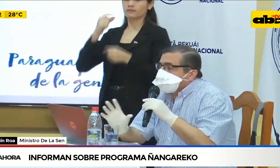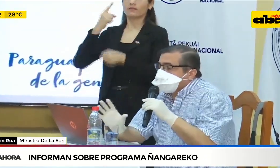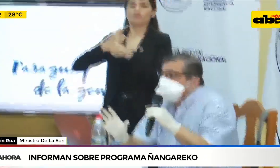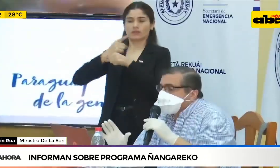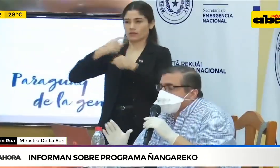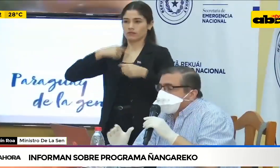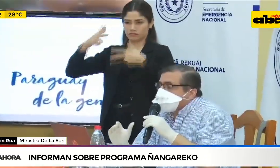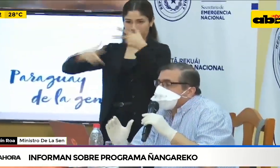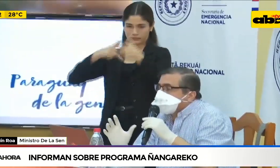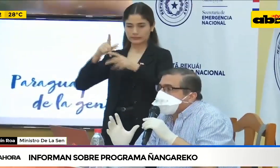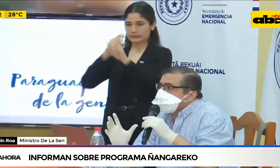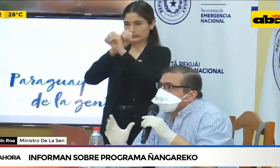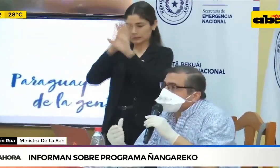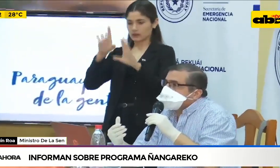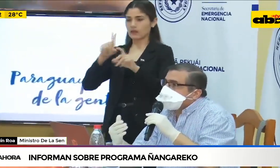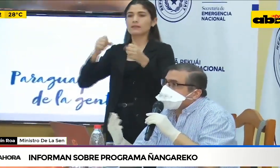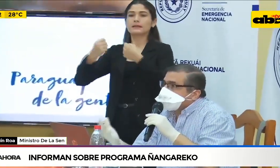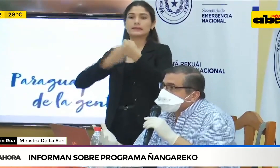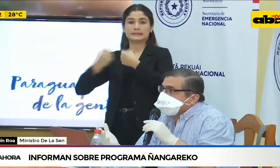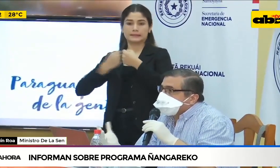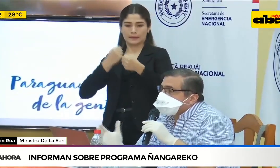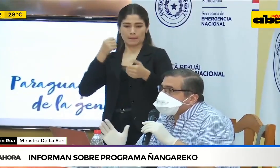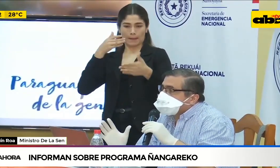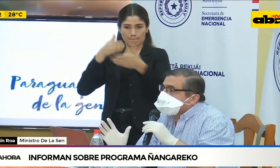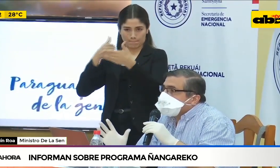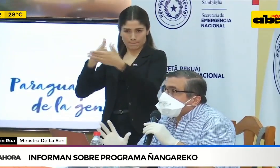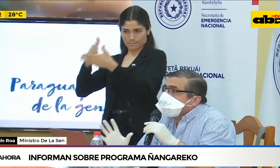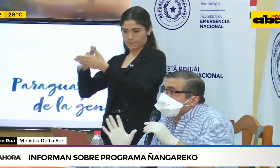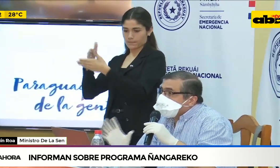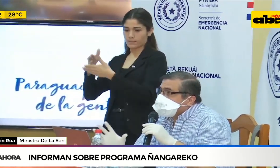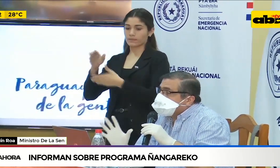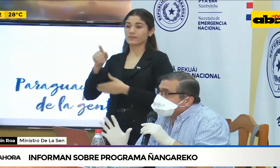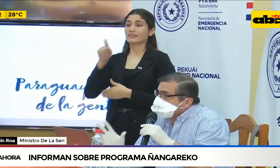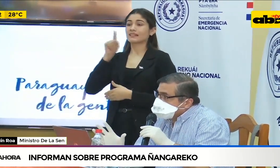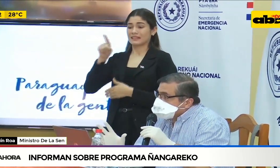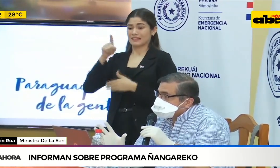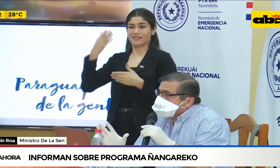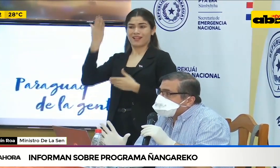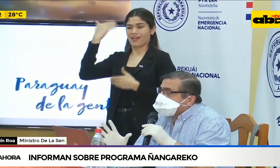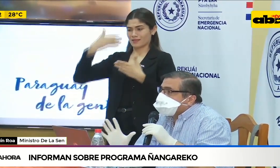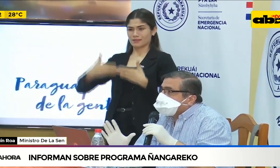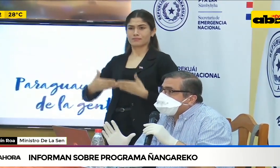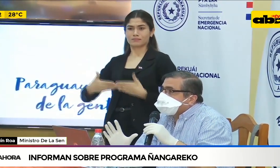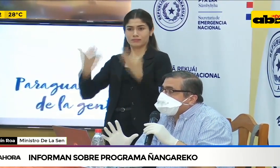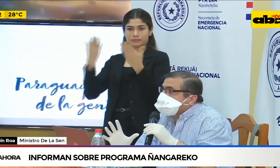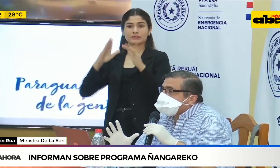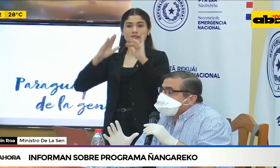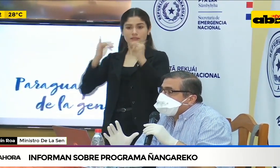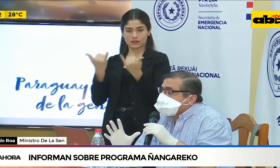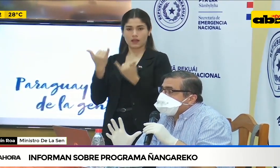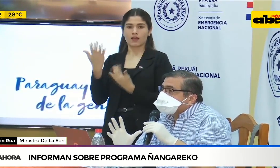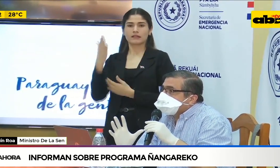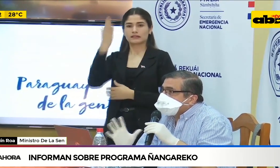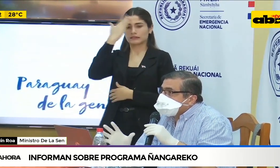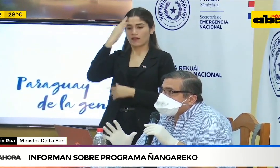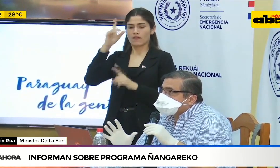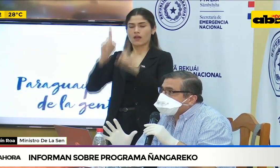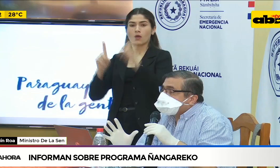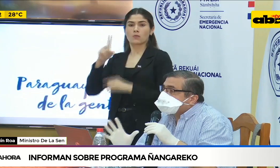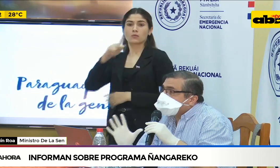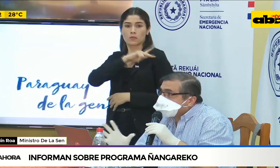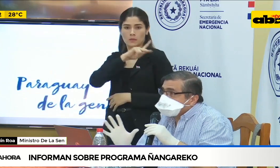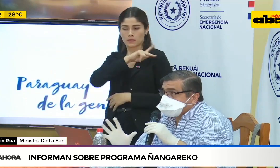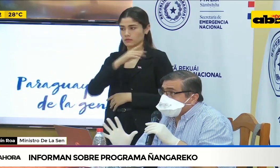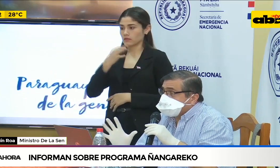no es una publicación para consulta, porque aquellas personas que fueron designadas